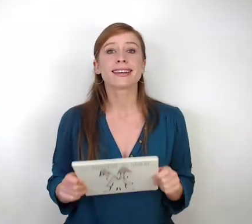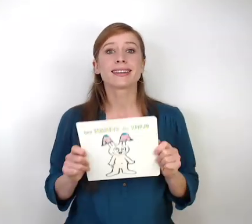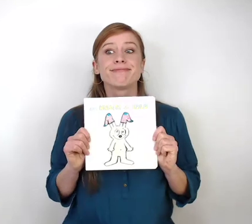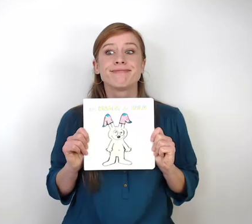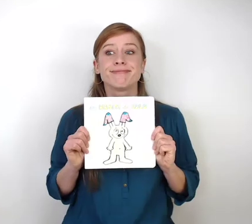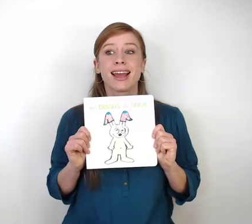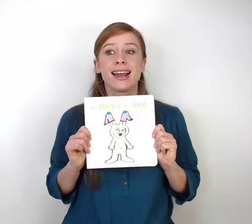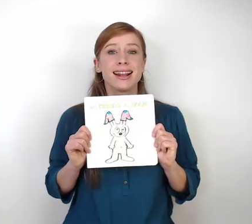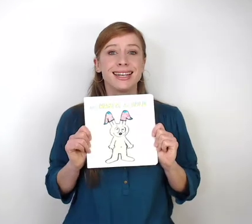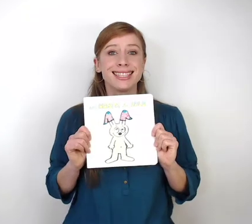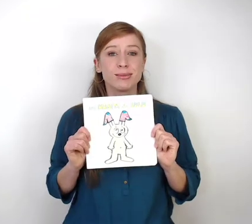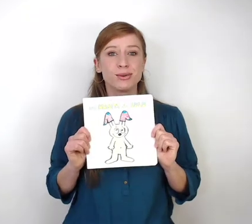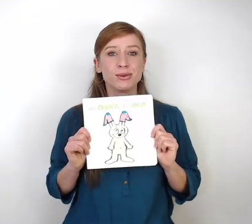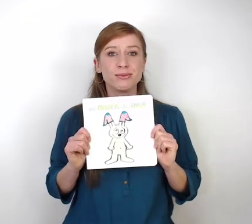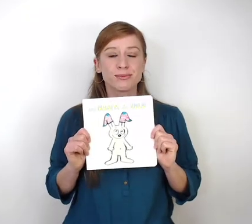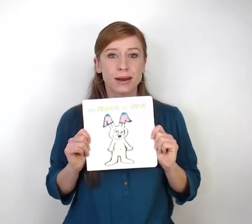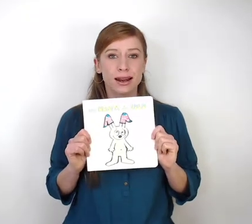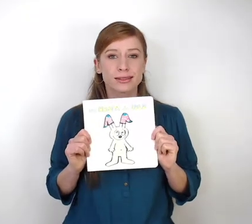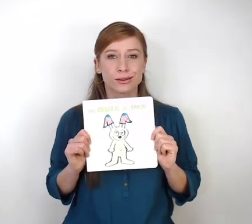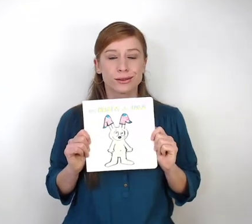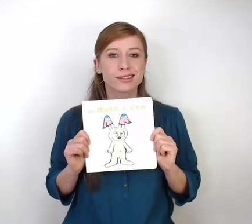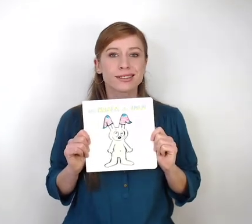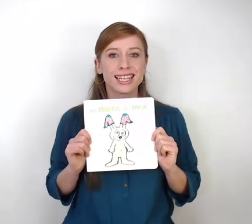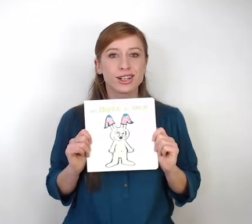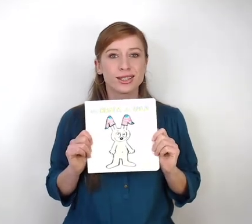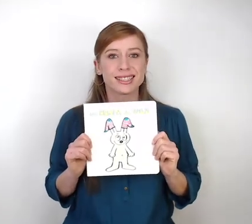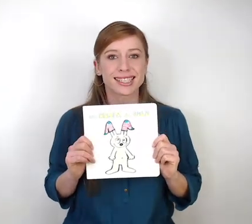les habits de Lulu par Alex Sanders à l'école des loisirs.